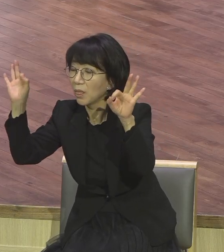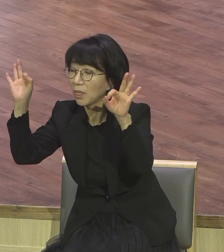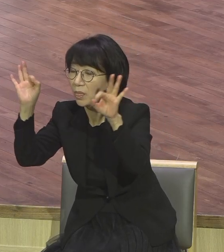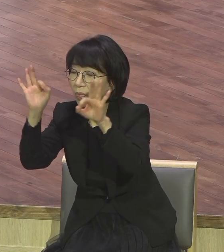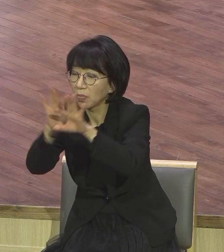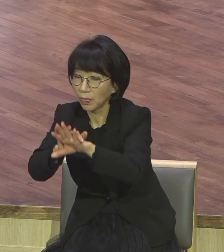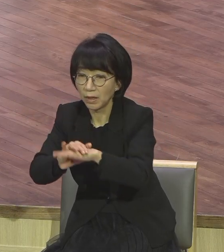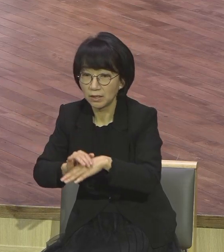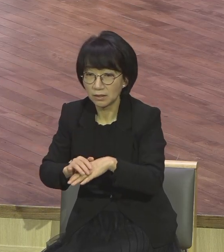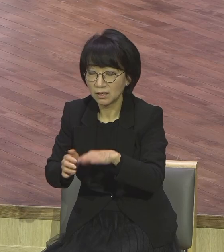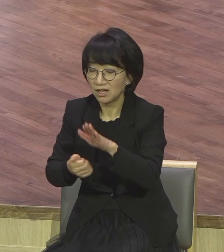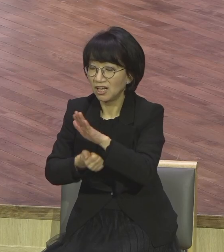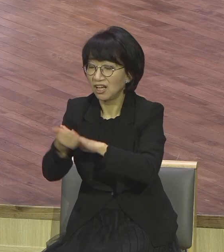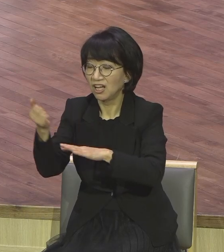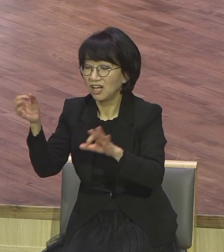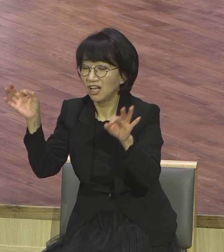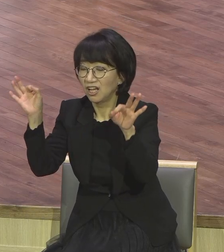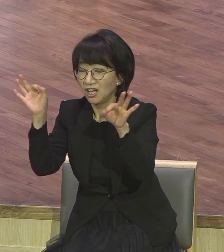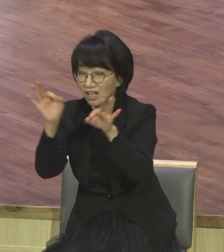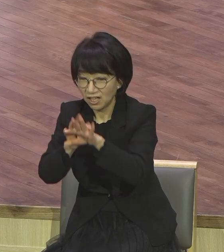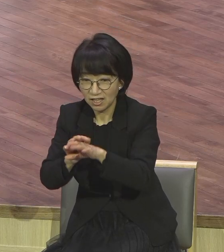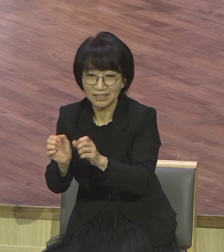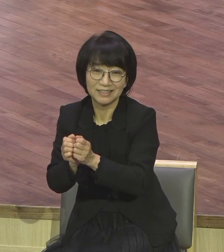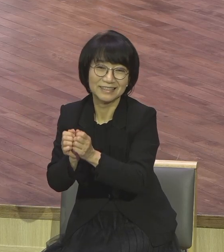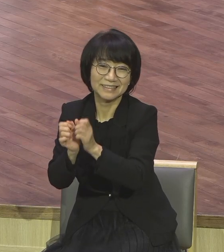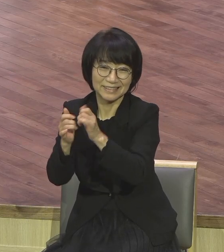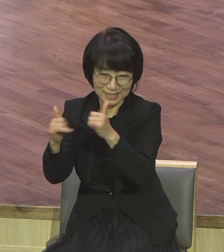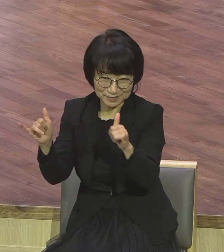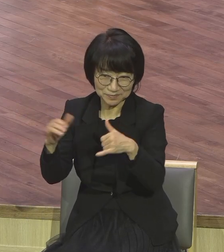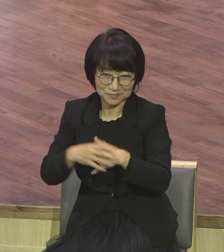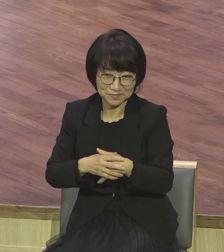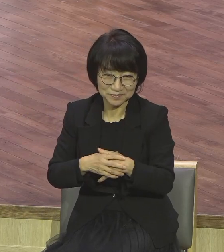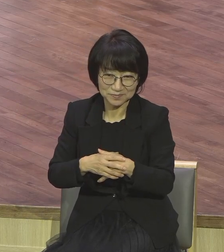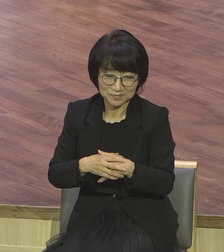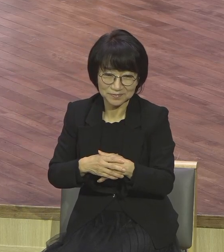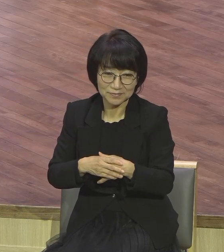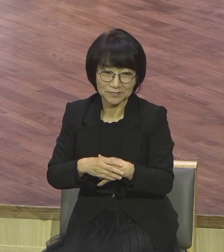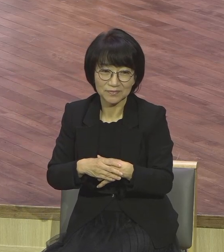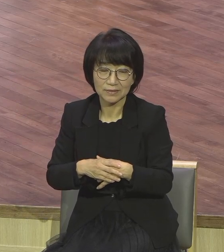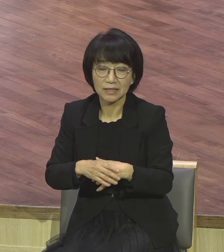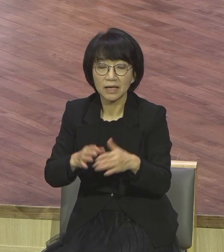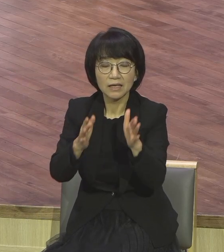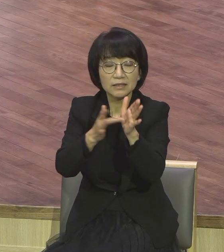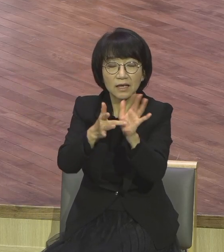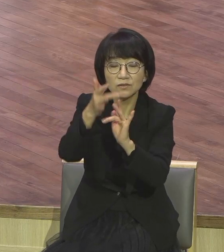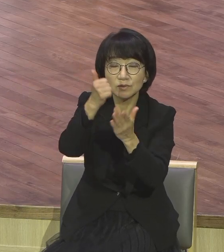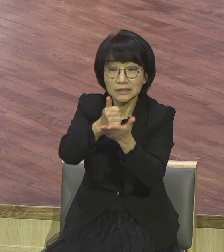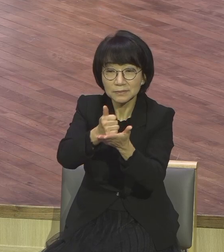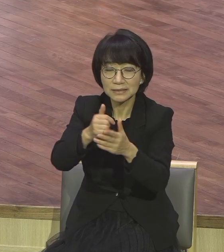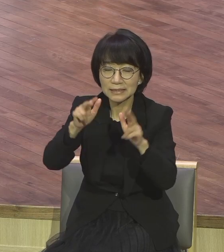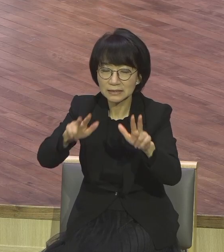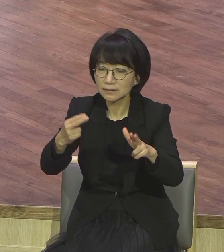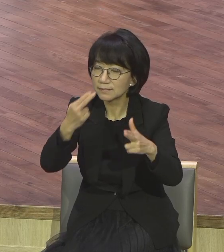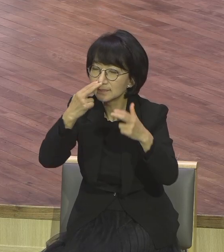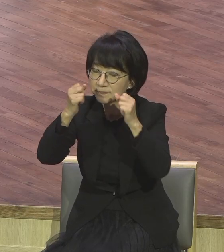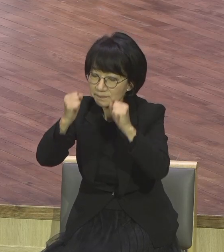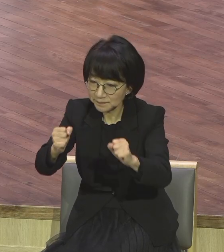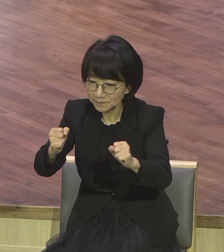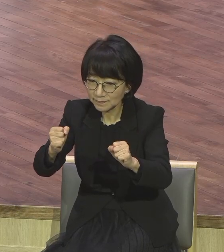삶의 소망을 가지고 살아가는 존재들입니다 예수 그리스도는 지금 살아서 우리와 함께 역사하시는 분이시다